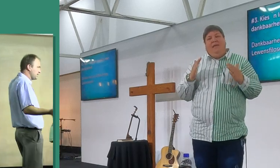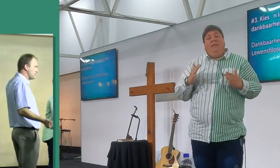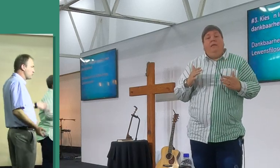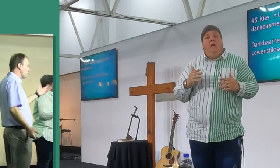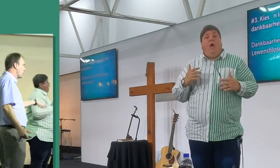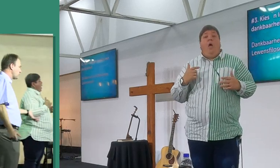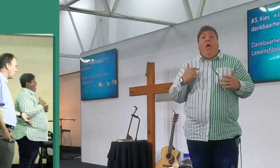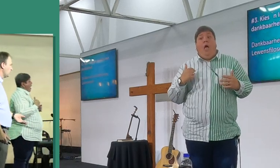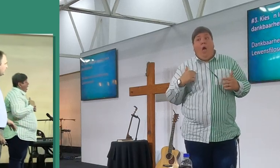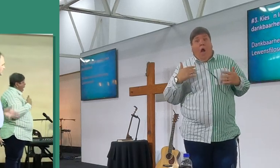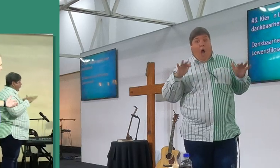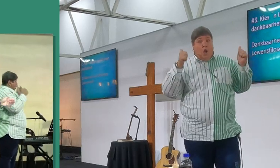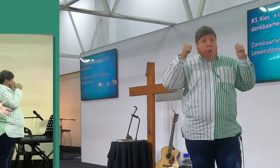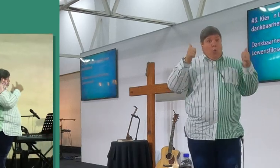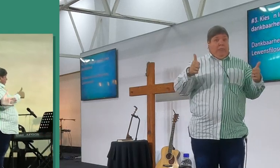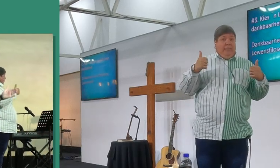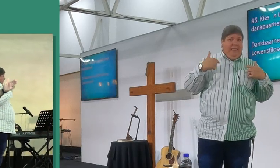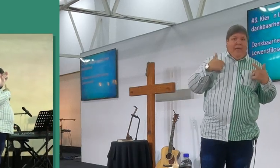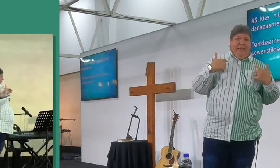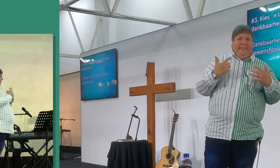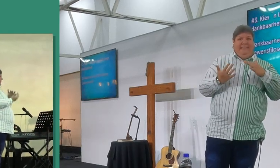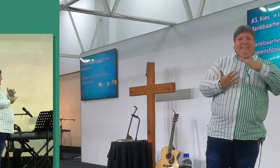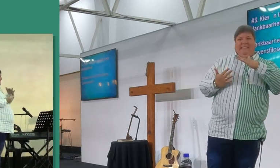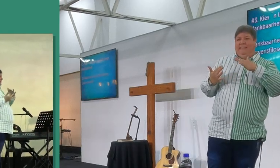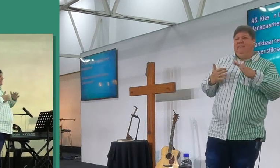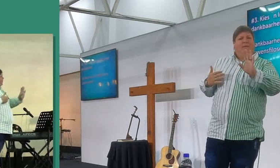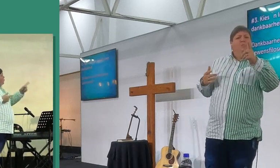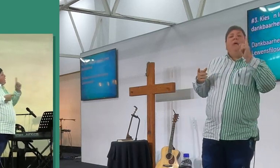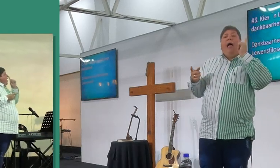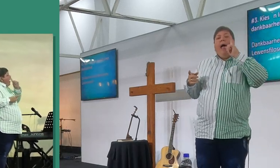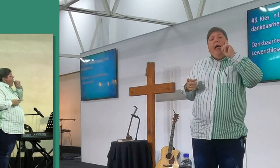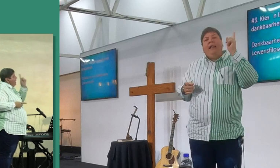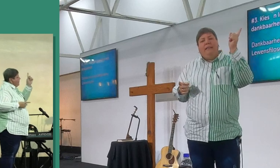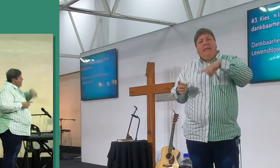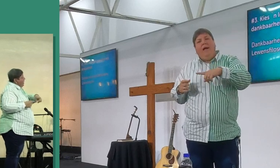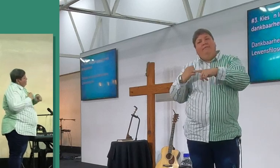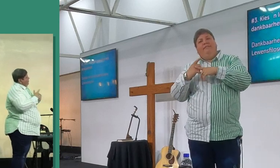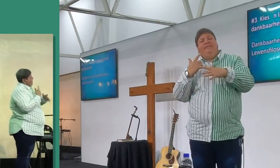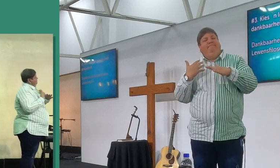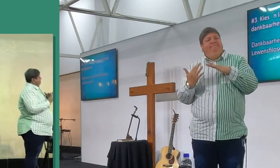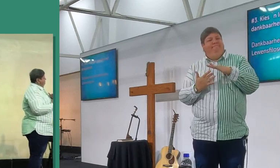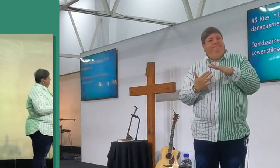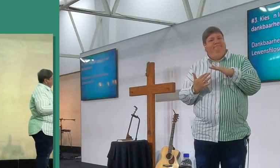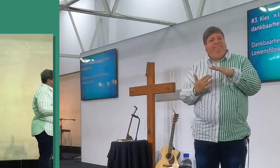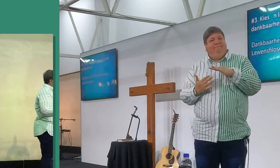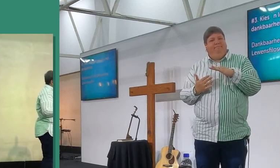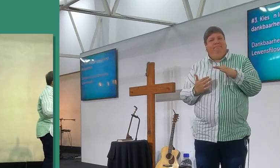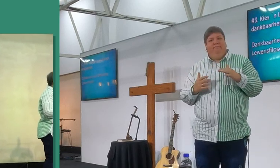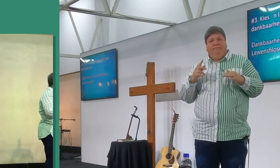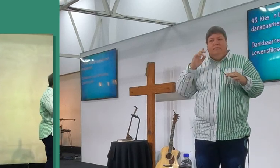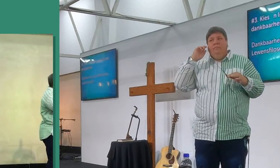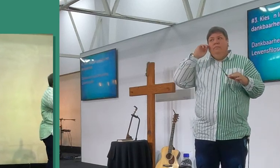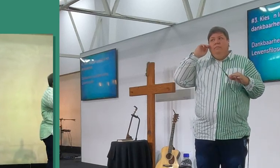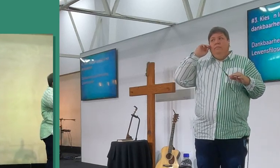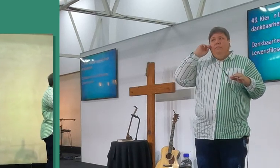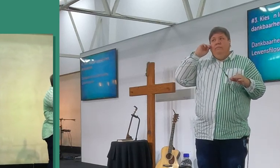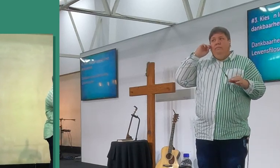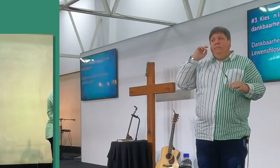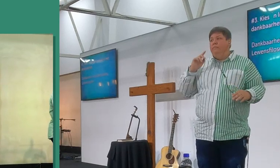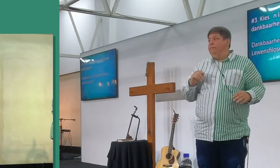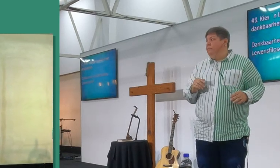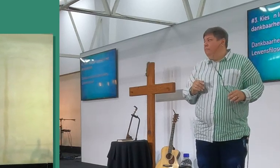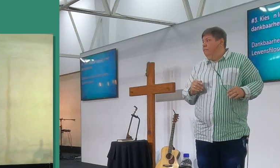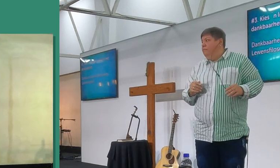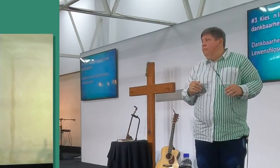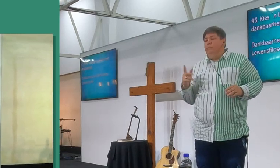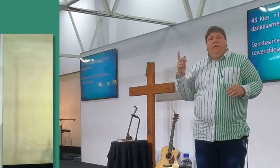gelukkig is, of paar daal, ek sal, ek moet, elke dag, dit moet ek kenmerk wees, word jy as, Sané, moet ek vir jy Sané beskrijf, sy is